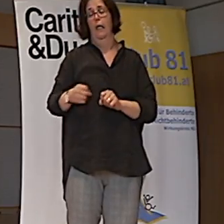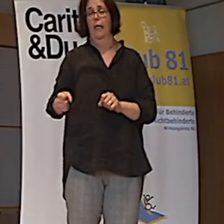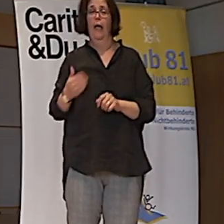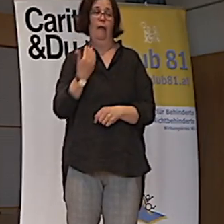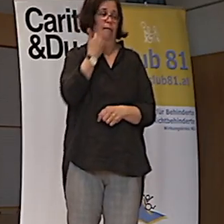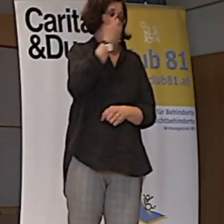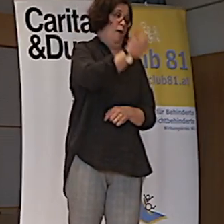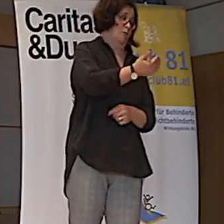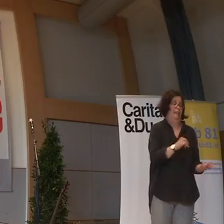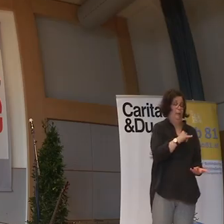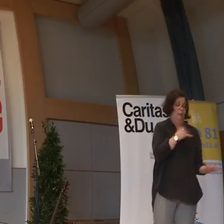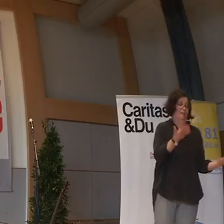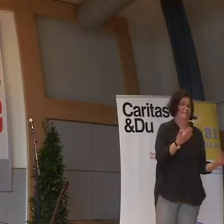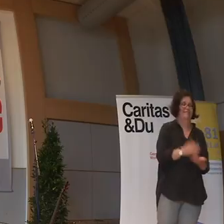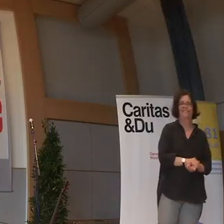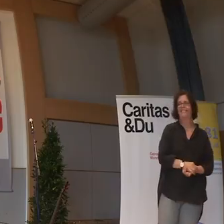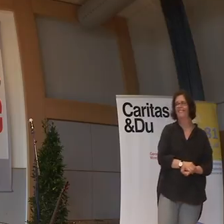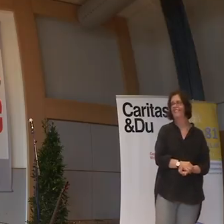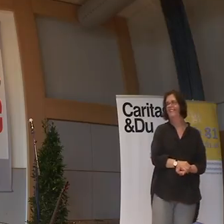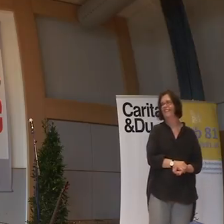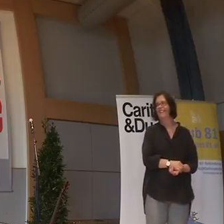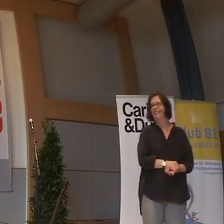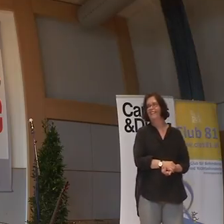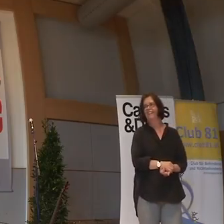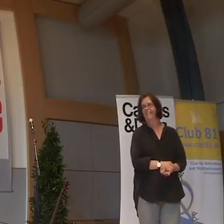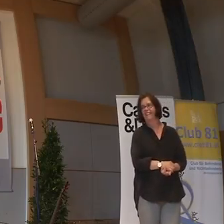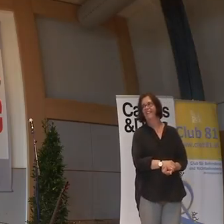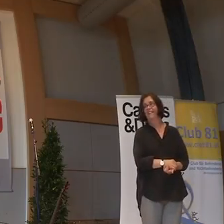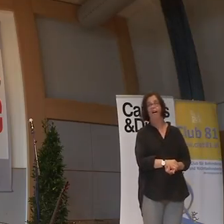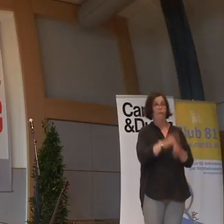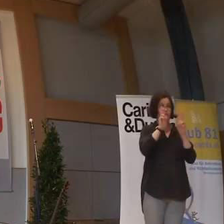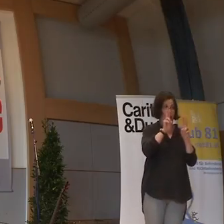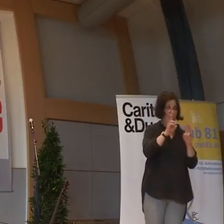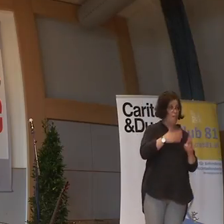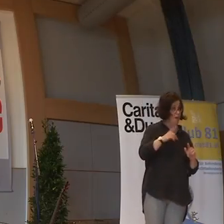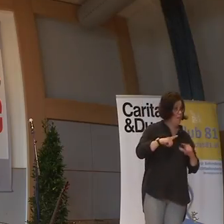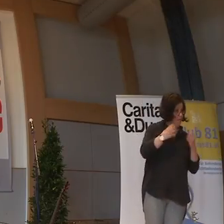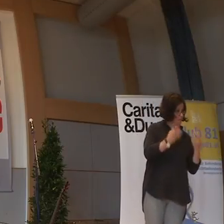Hat natürlich viel Zeug, gell? Die Geschichten sind echt aus meinem Leben.